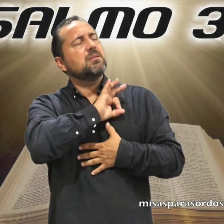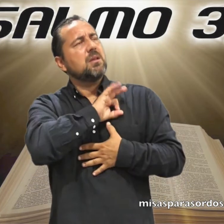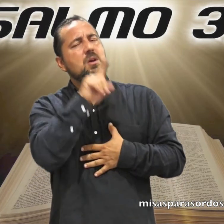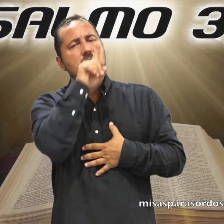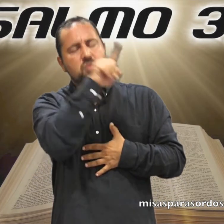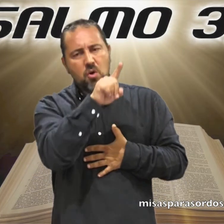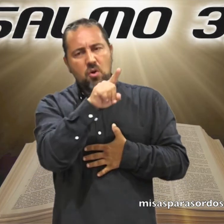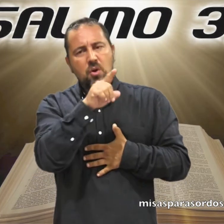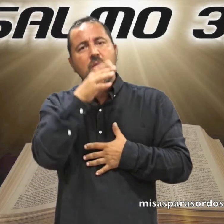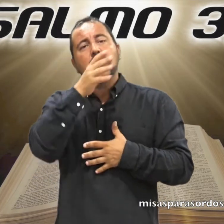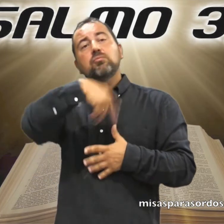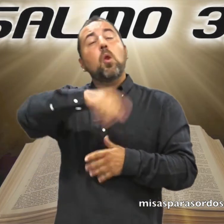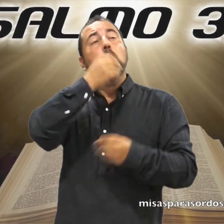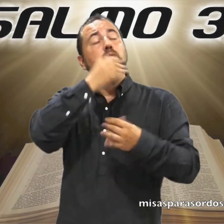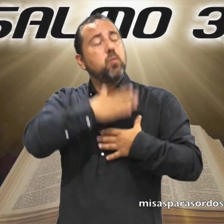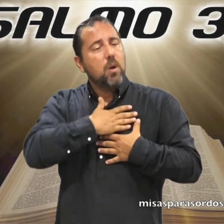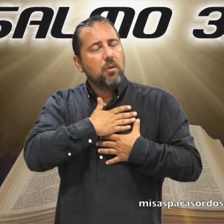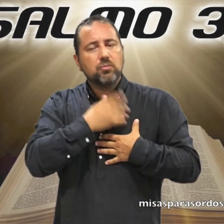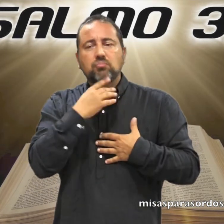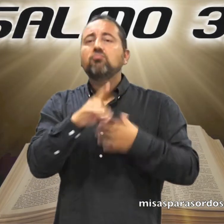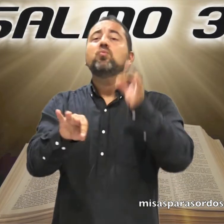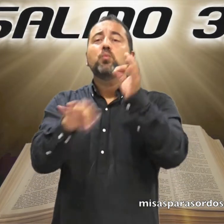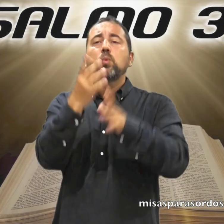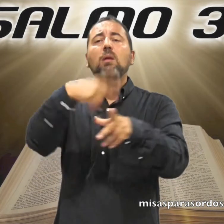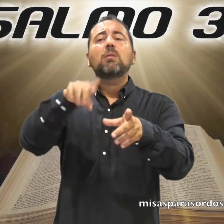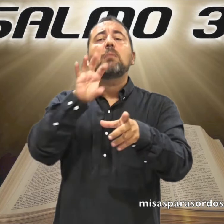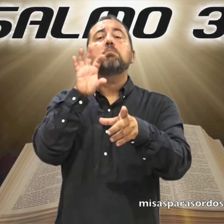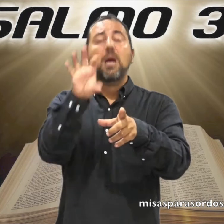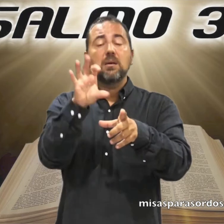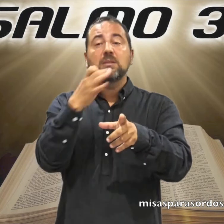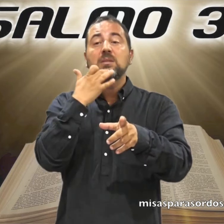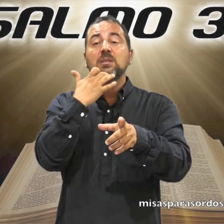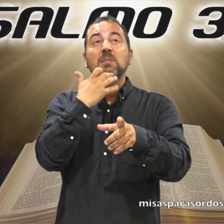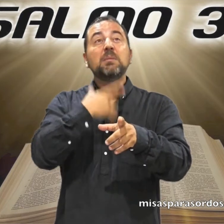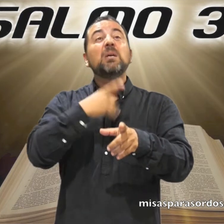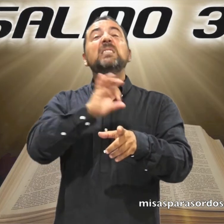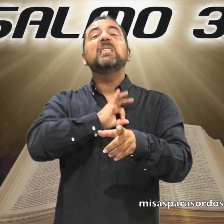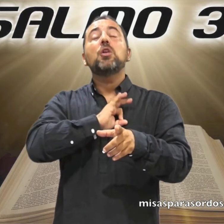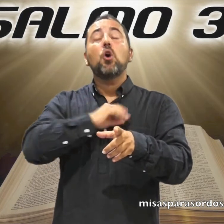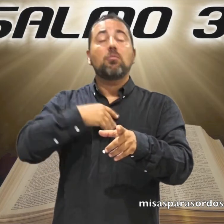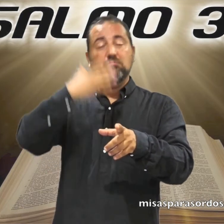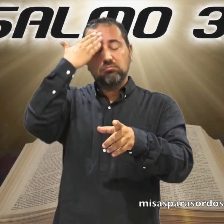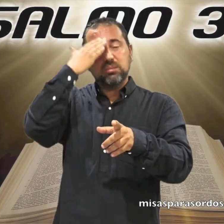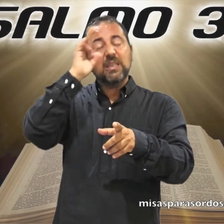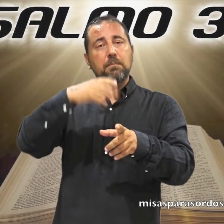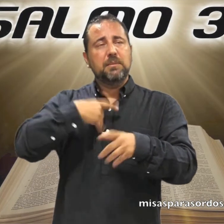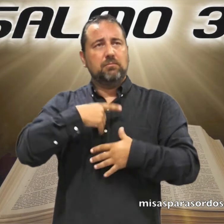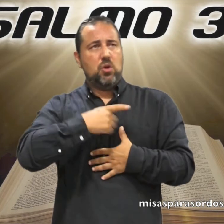Aclamad justos al Señor Que merece la alabanza de los buenos Dichosa la nación Cuyo